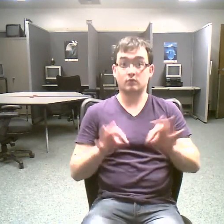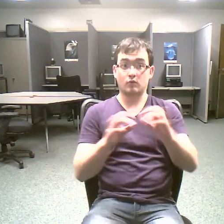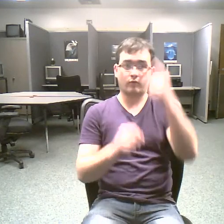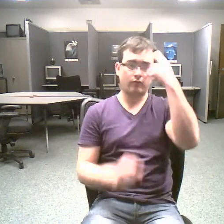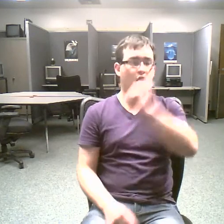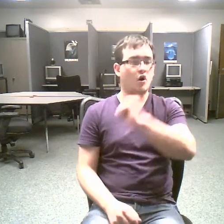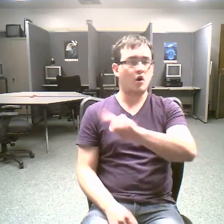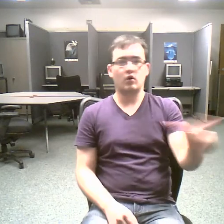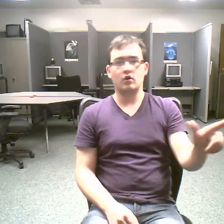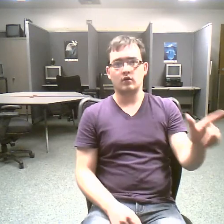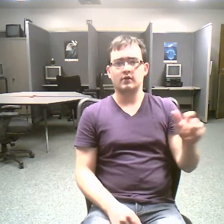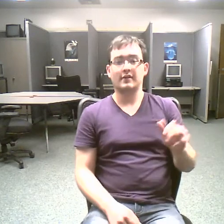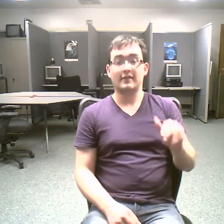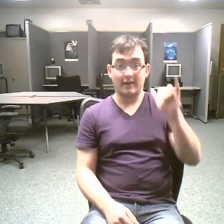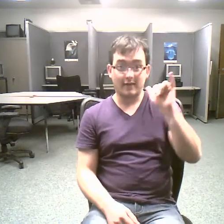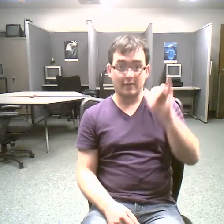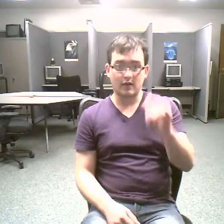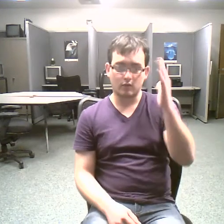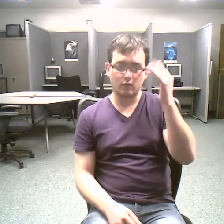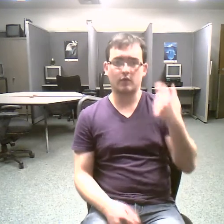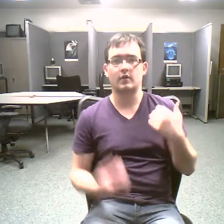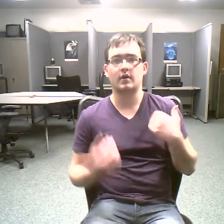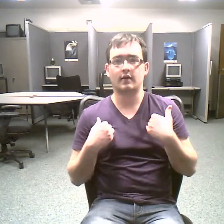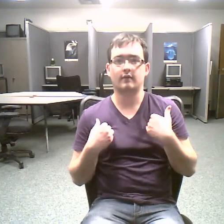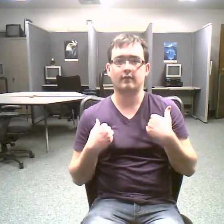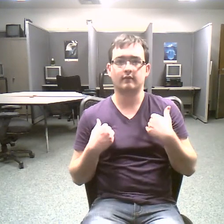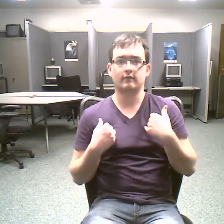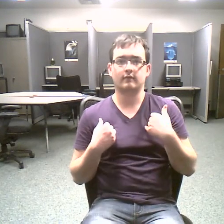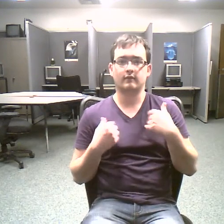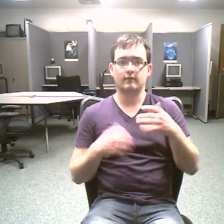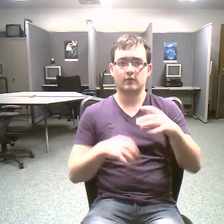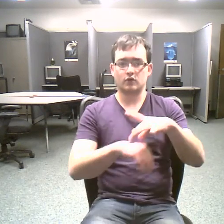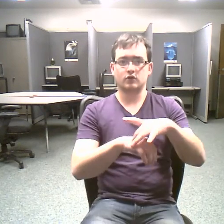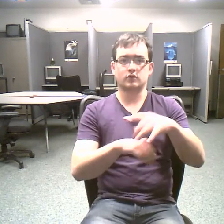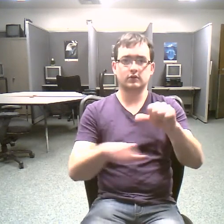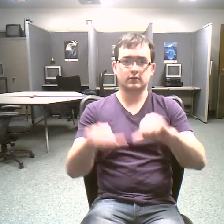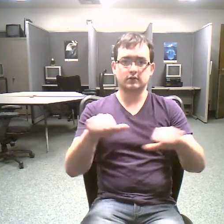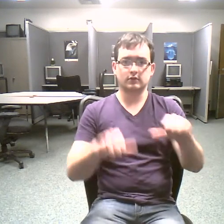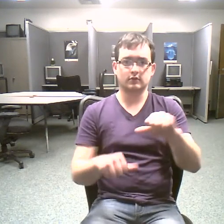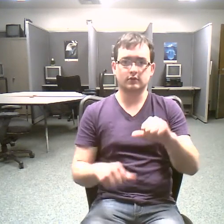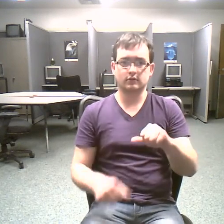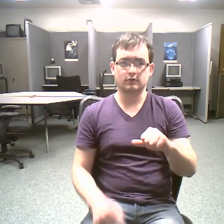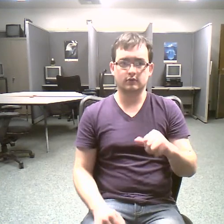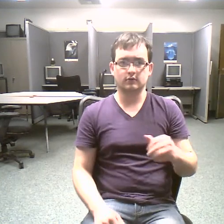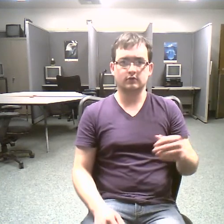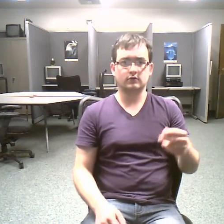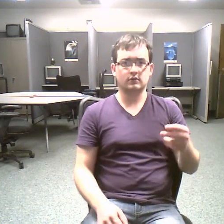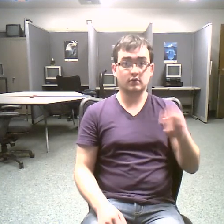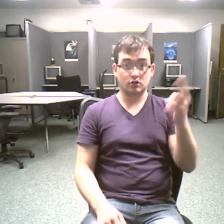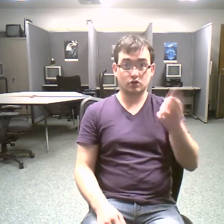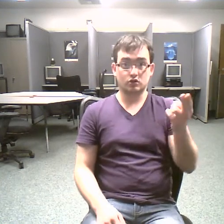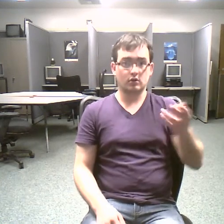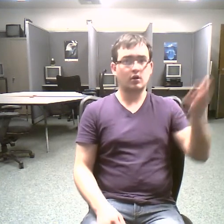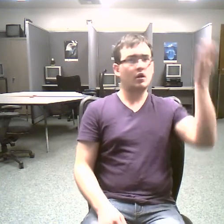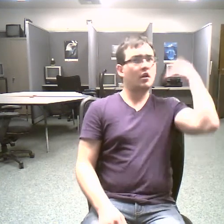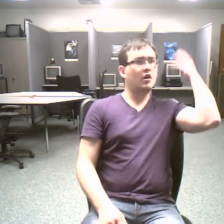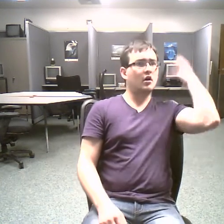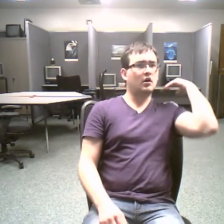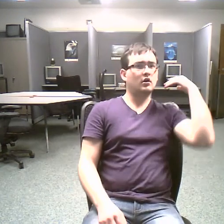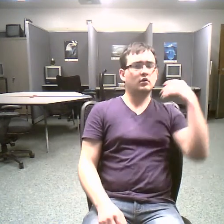figuring out earth's past investigating how it's changed over time understanding where it